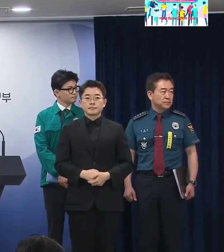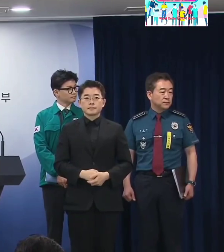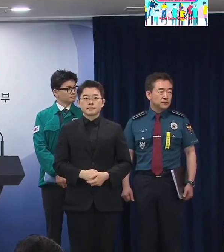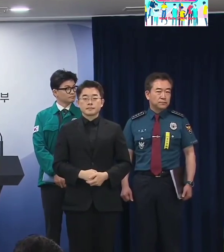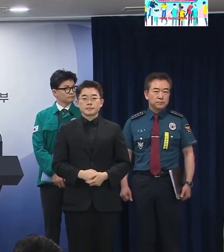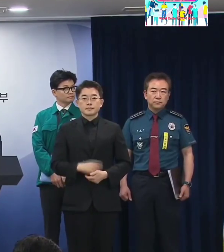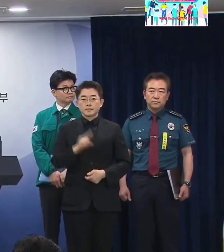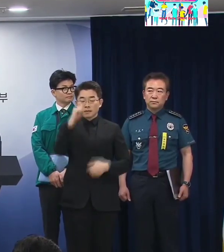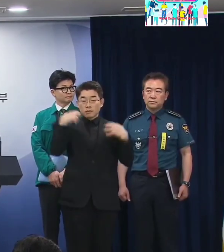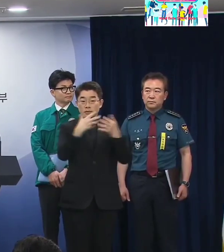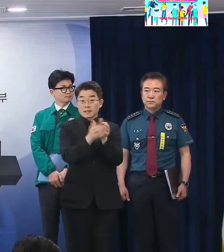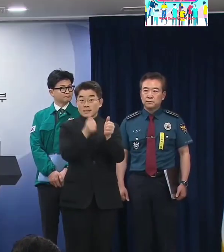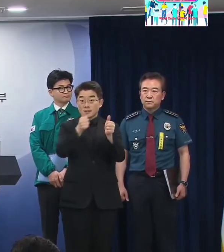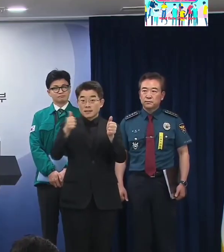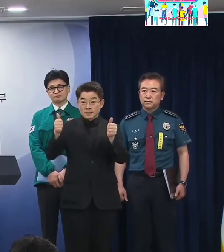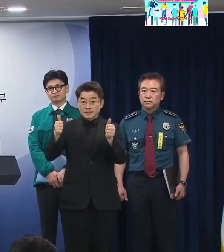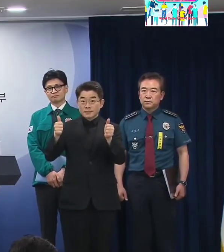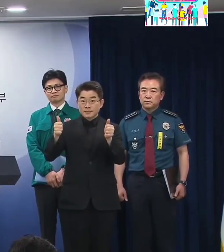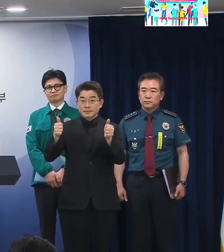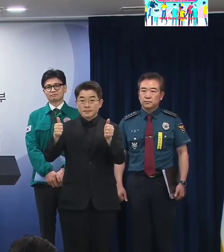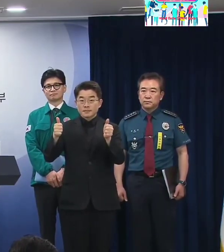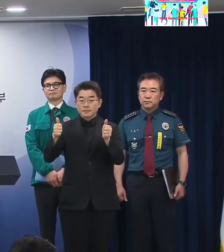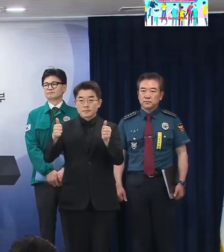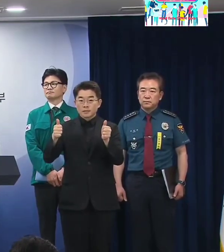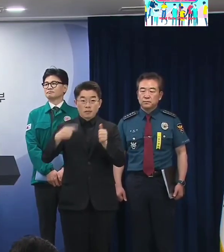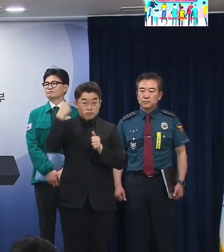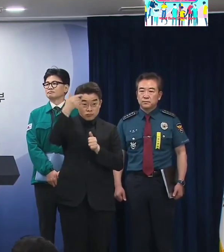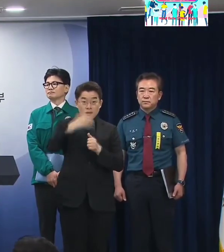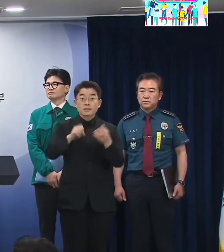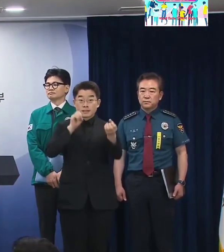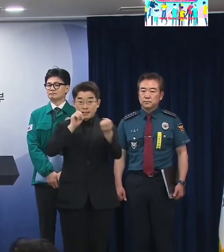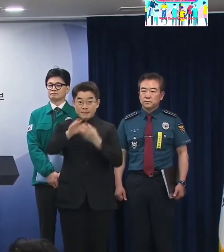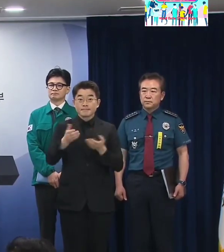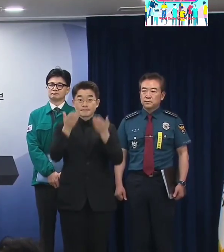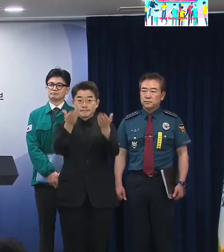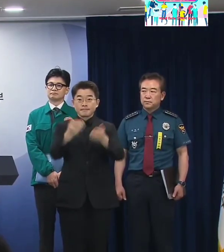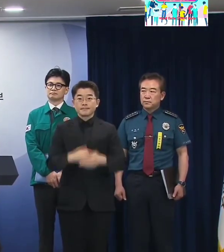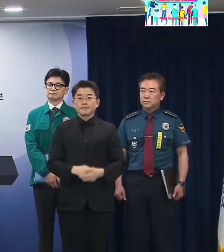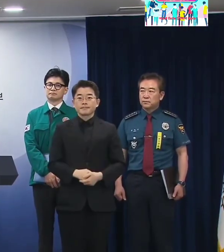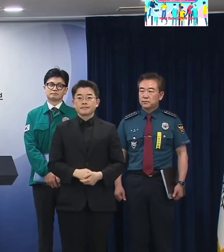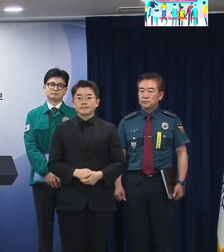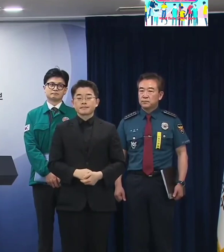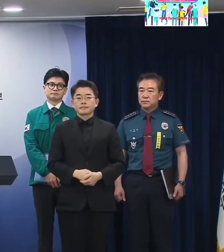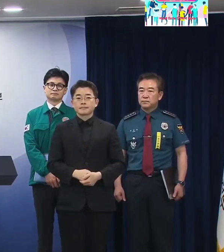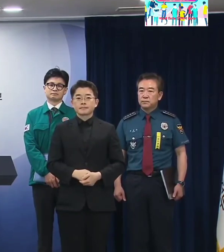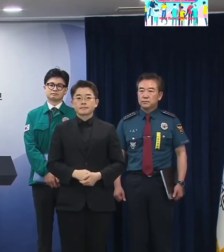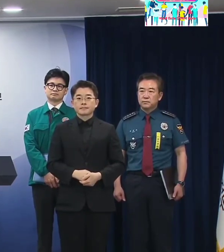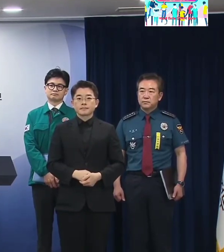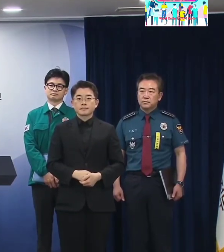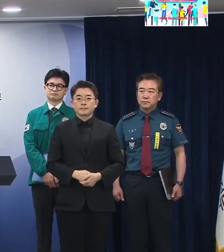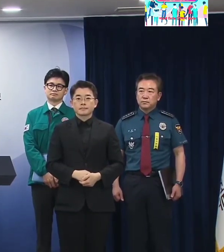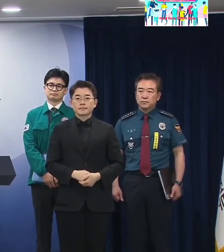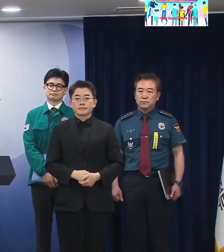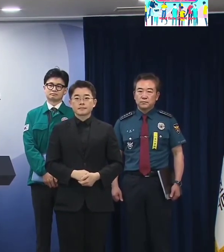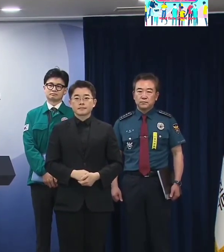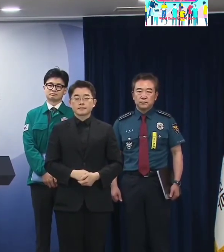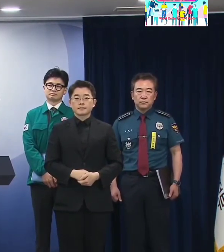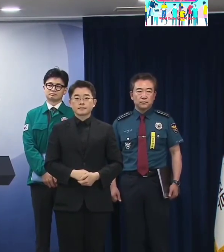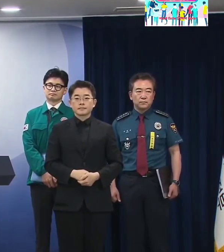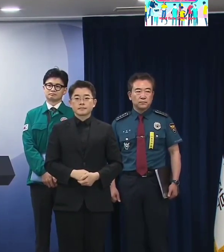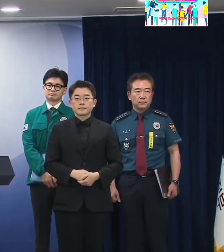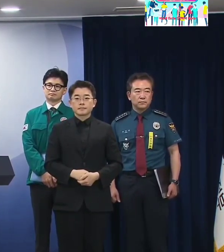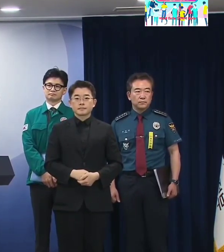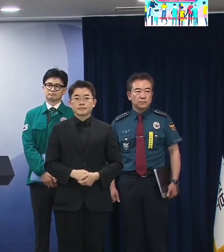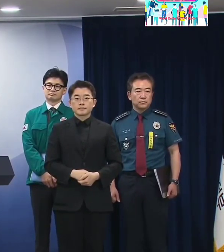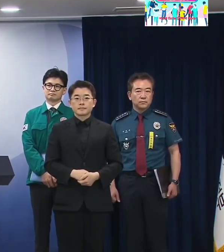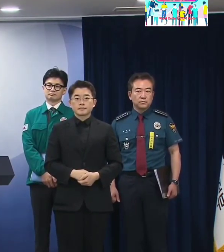장관님들께서 발표와 관련해서 질의응답 시간을 갖도록 하겠습니다 질문하실 기자분들께서는 손을 들어주시고 마이크를